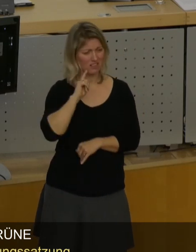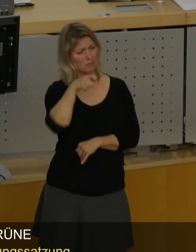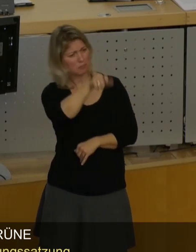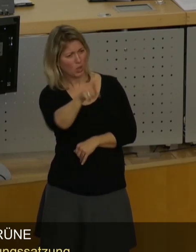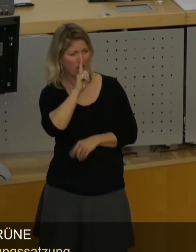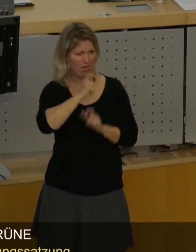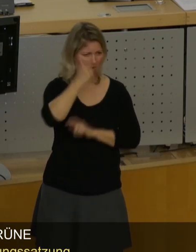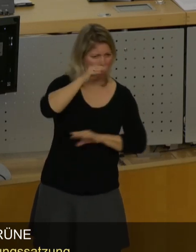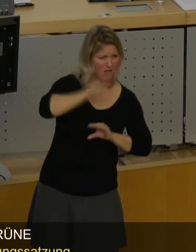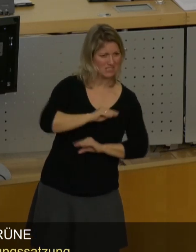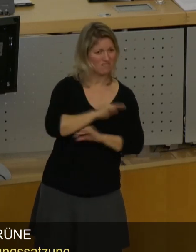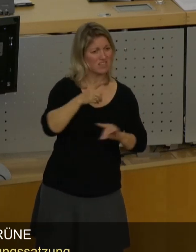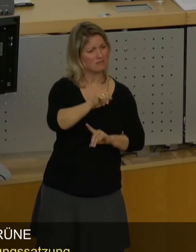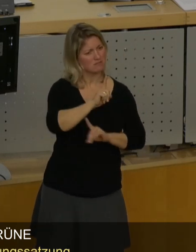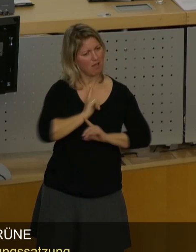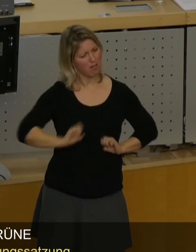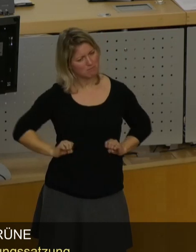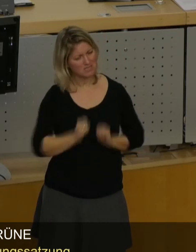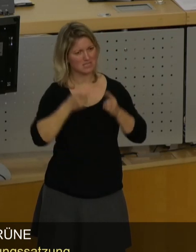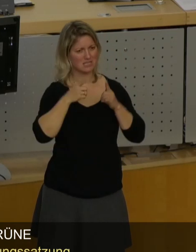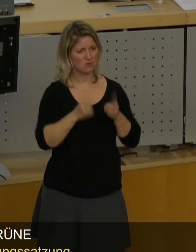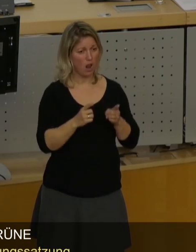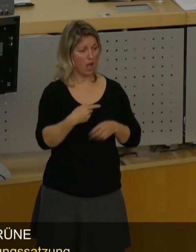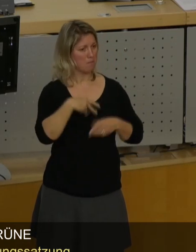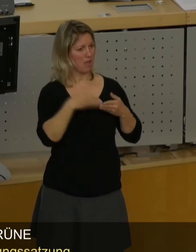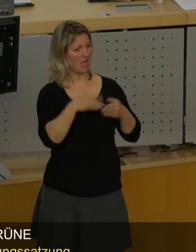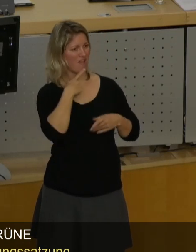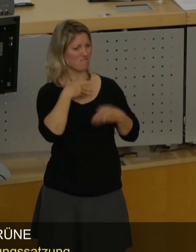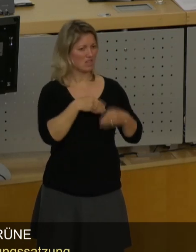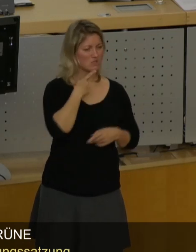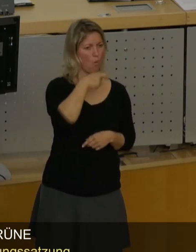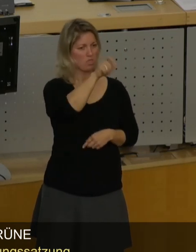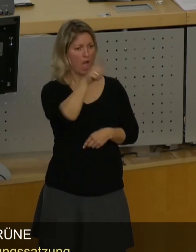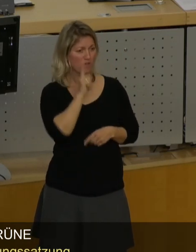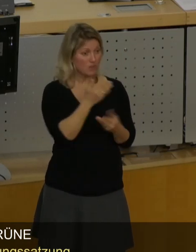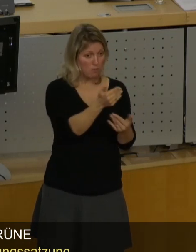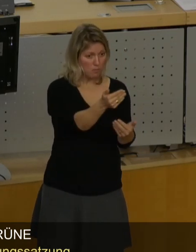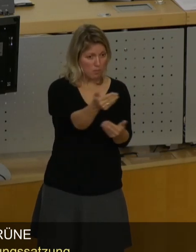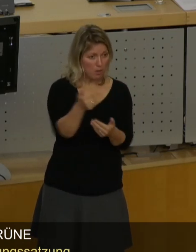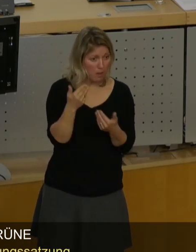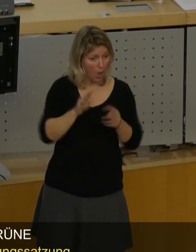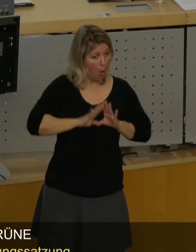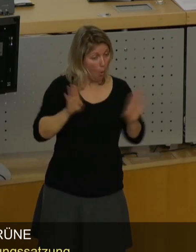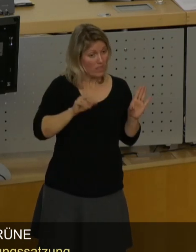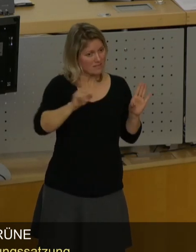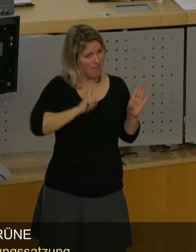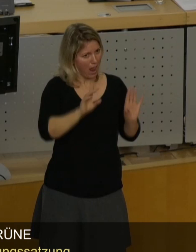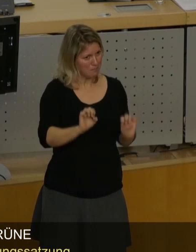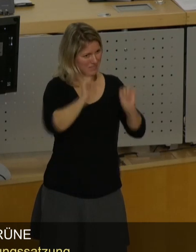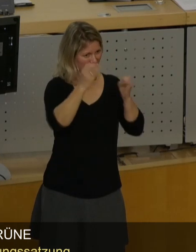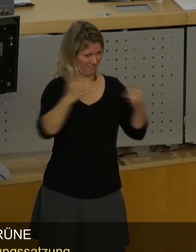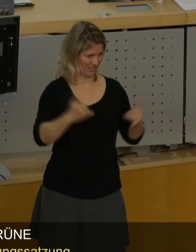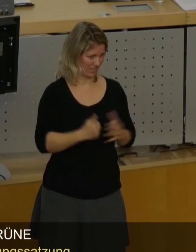nehmen, dass sie tatsächlich von sich aus, ohne die Vermittlung von Parteien und Fraktionen, politisch handlungsfähig und handlungswirksam werden können?